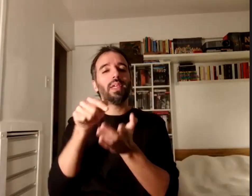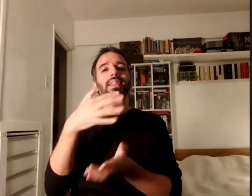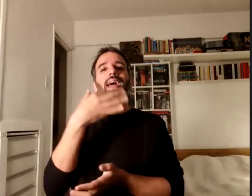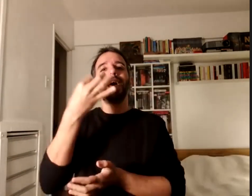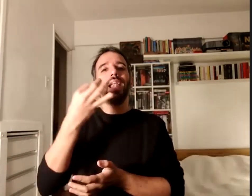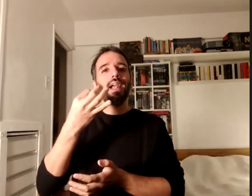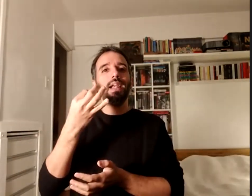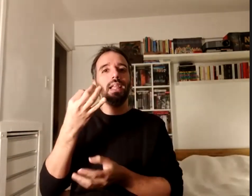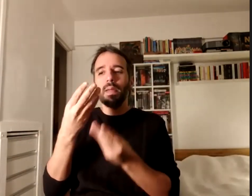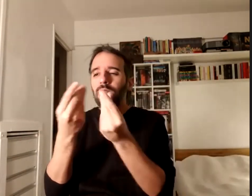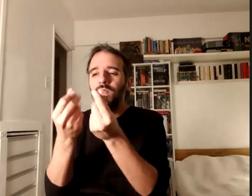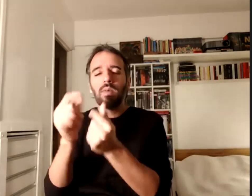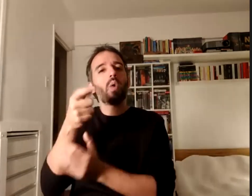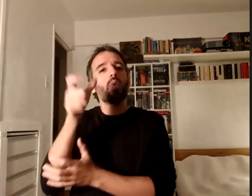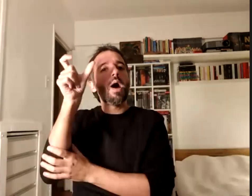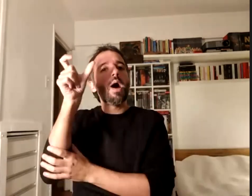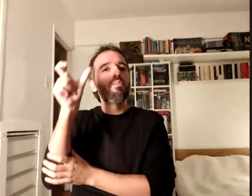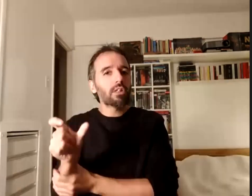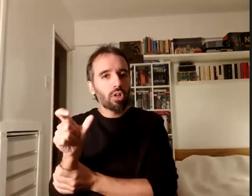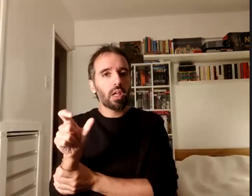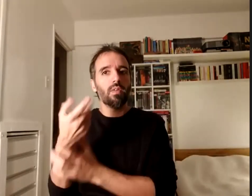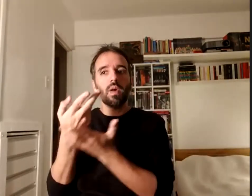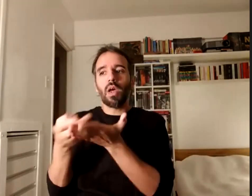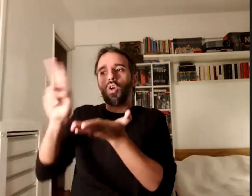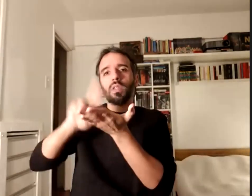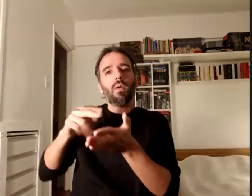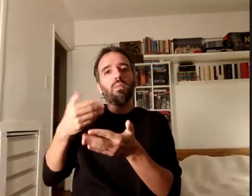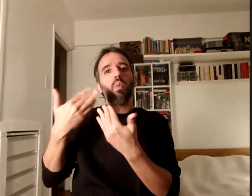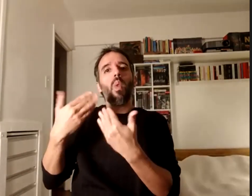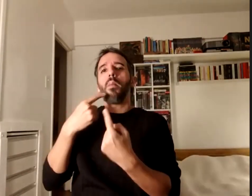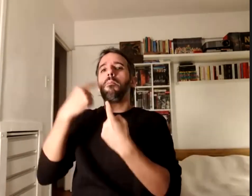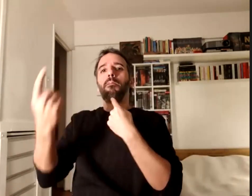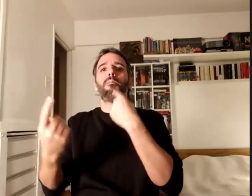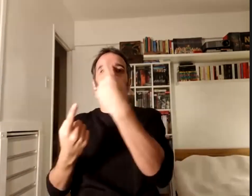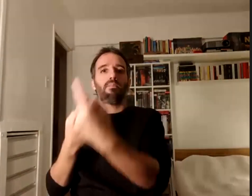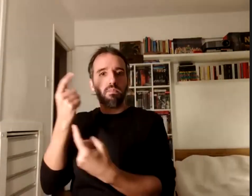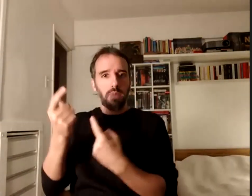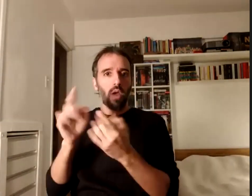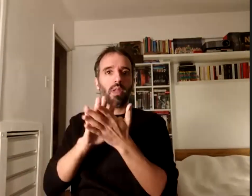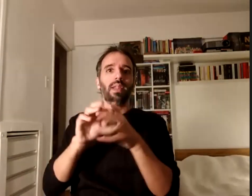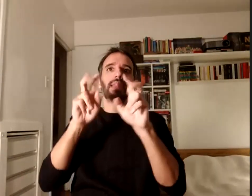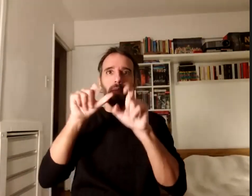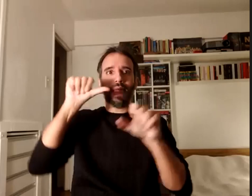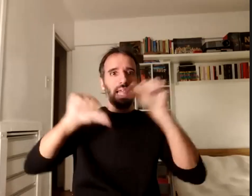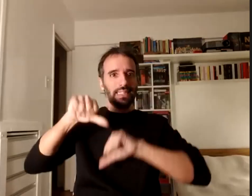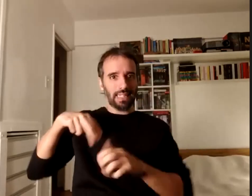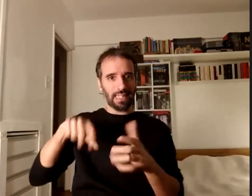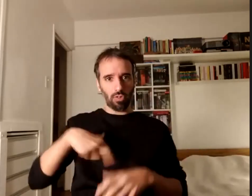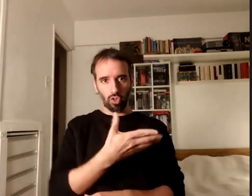le vuelve a a repreguntar a los núcleos de las ciencias sociales nada agradecemos